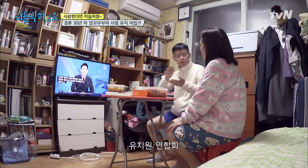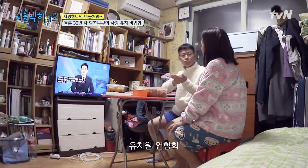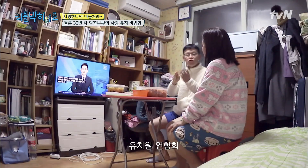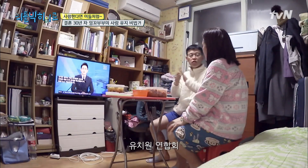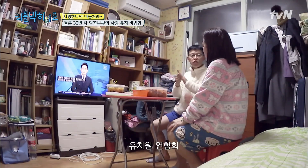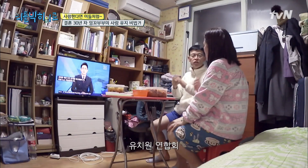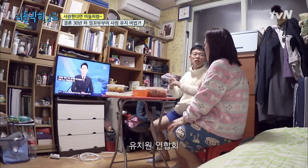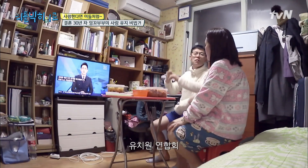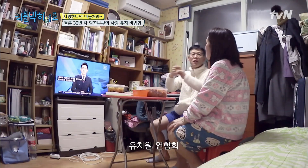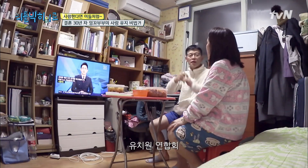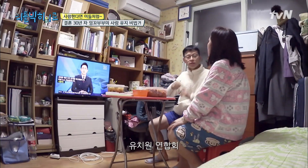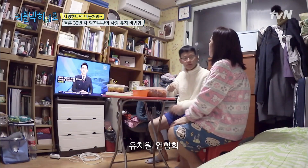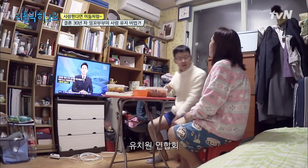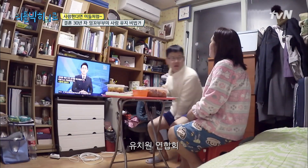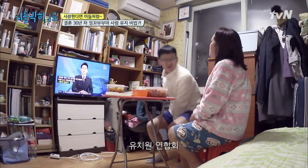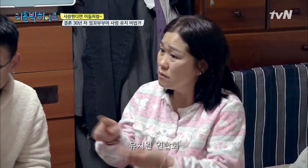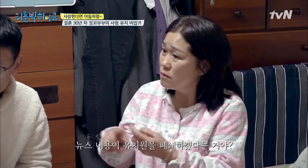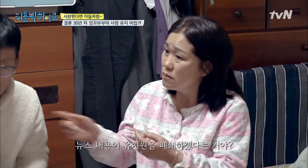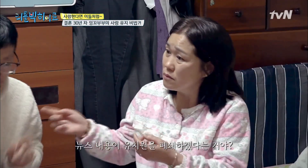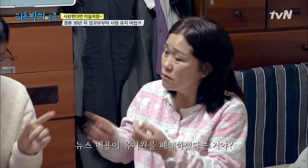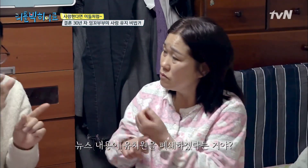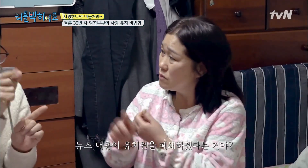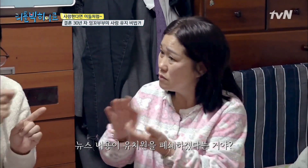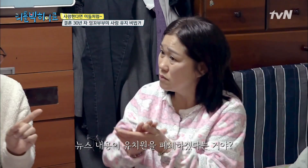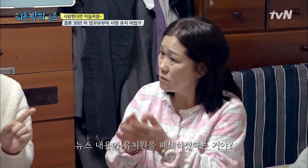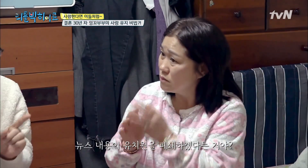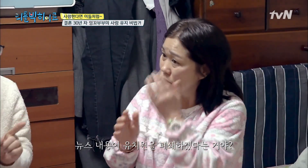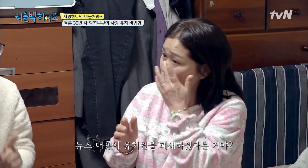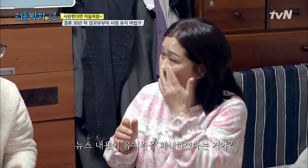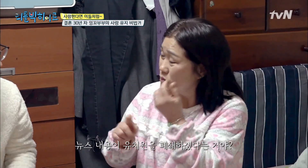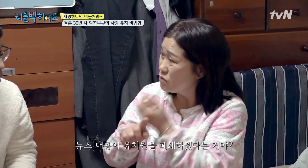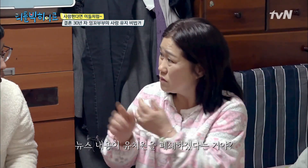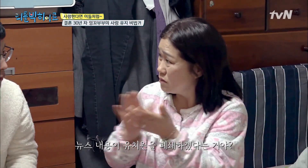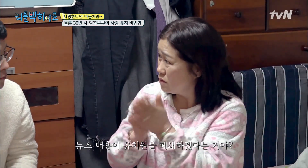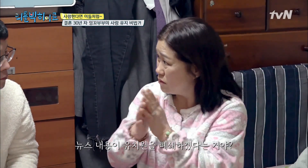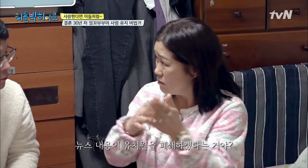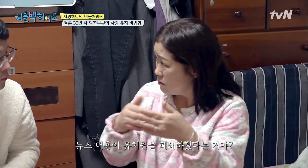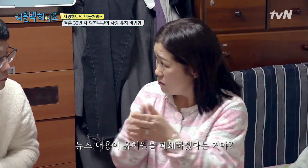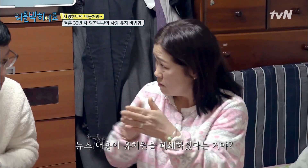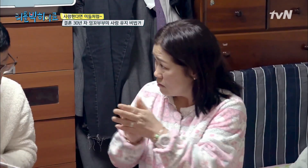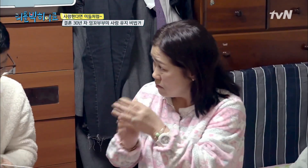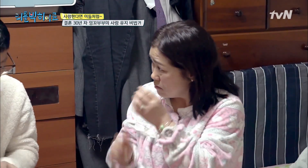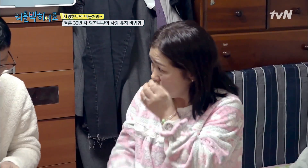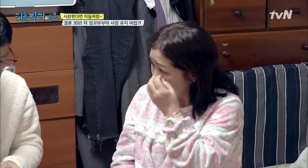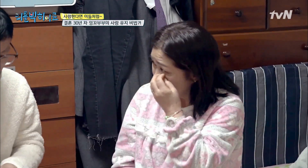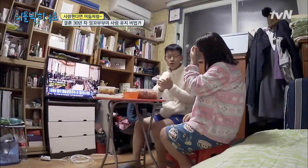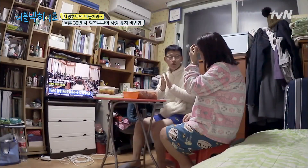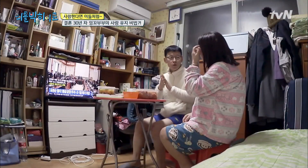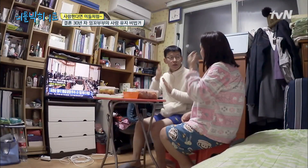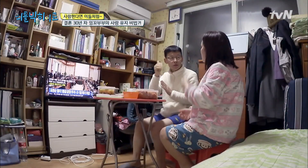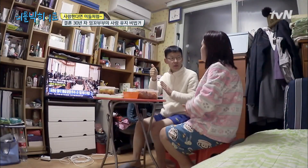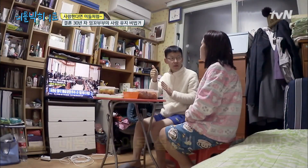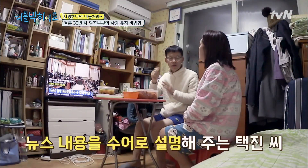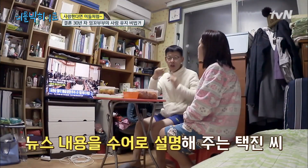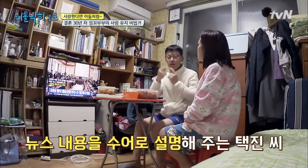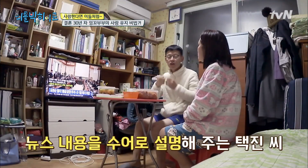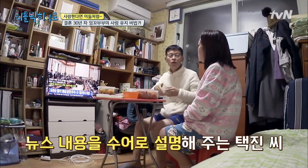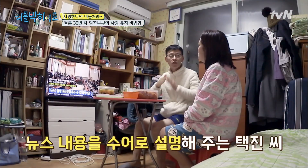유치원 연합회. 뉴스 내용이 유치원을 폐쇄하겠다는 거야? 유치원 원장들이 개인이